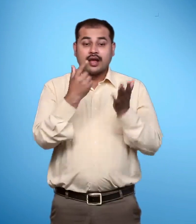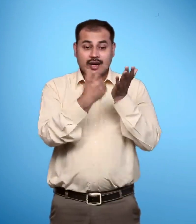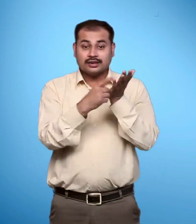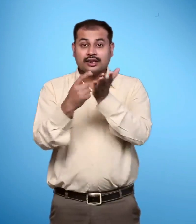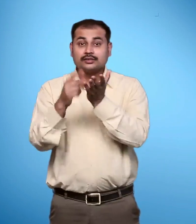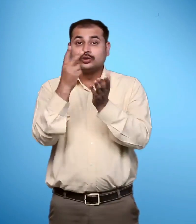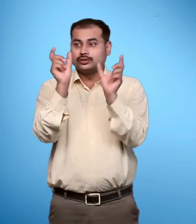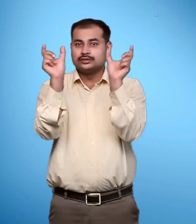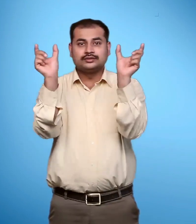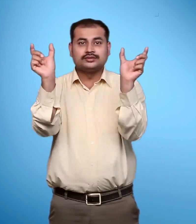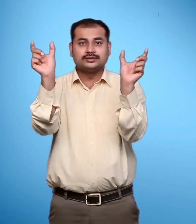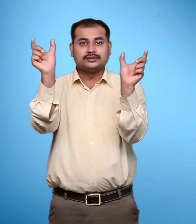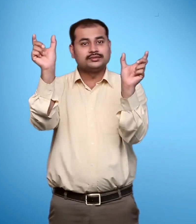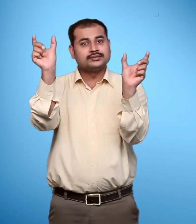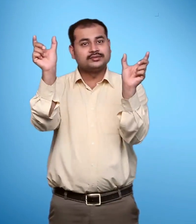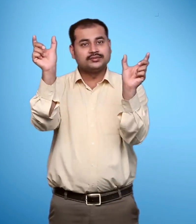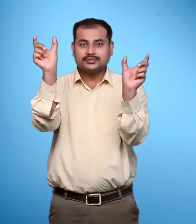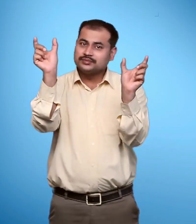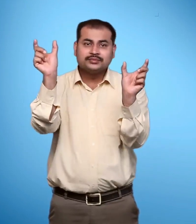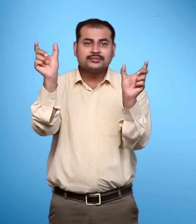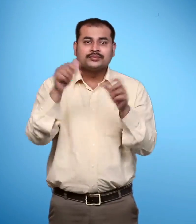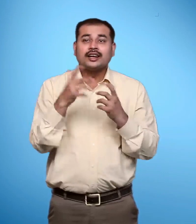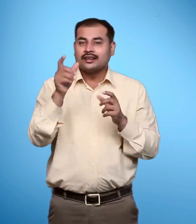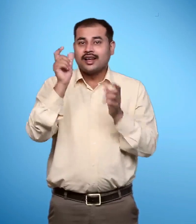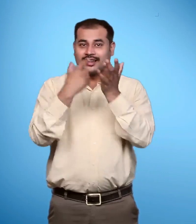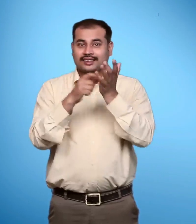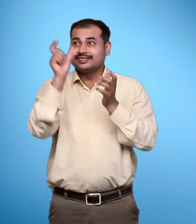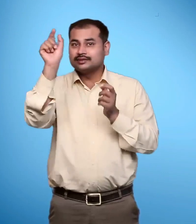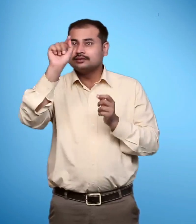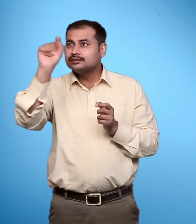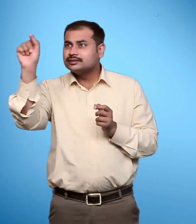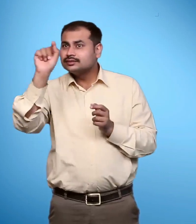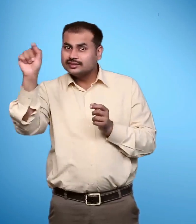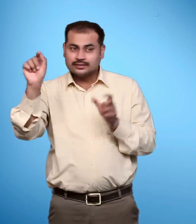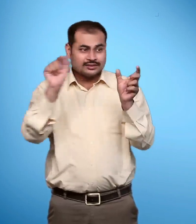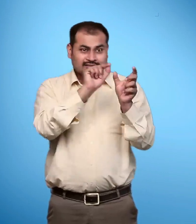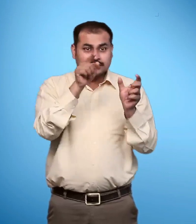यहाँ दो पते भी दिये गए हैं जिन्हें दी गई जगा में लिखने के लिए कहा गया है